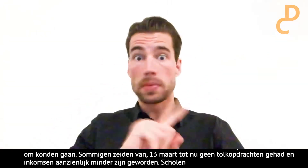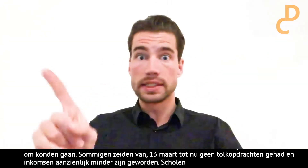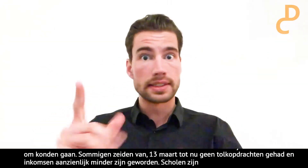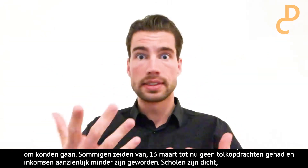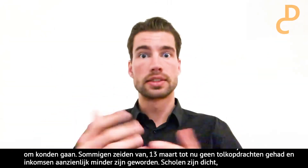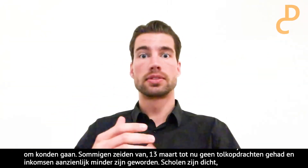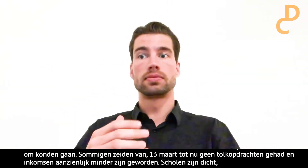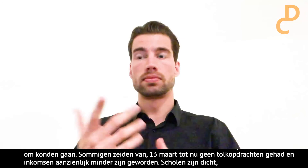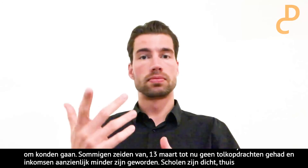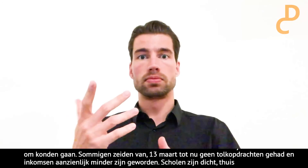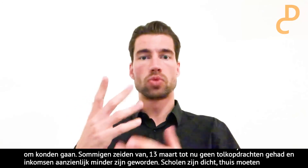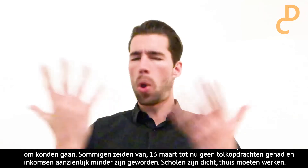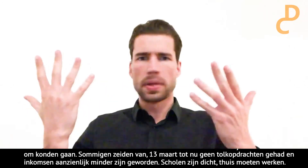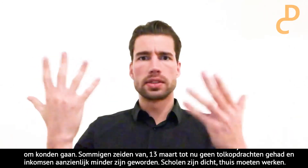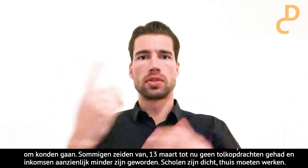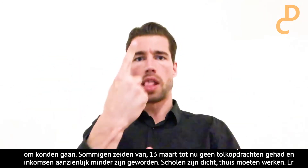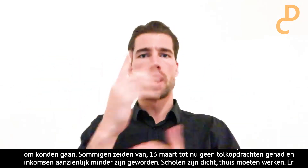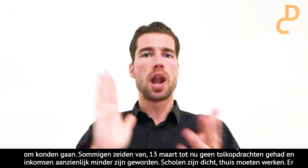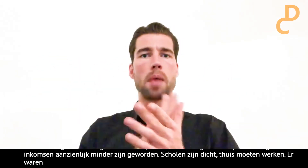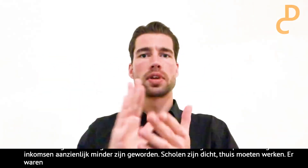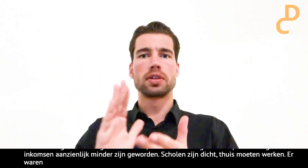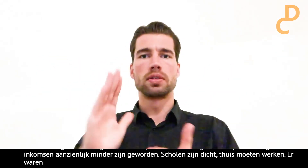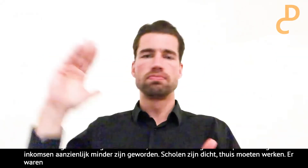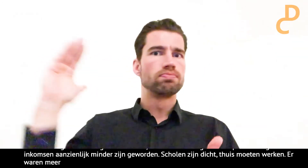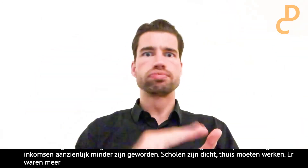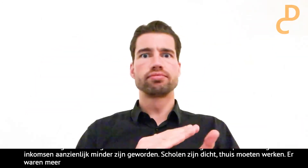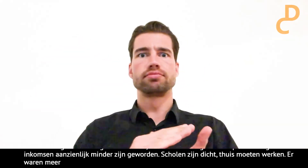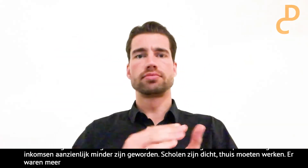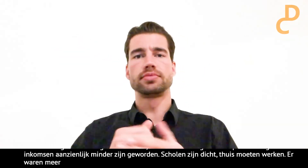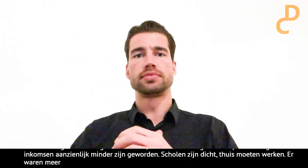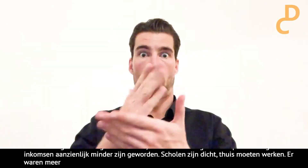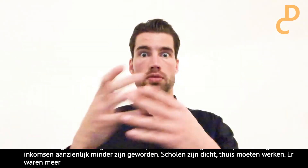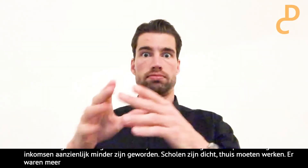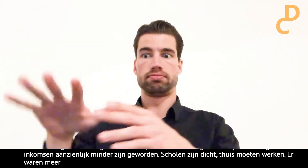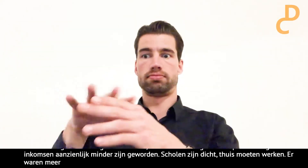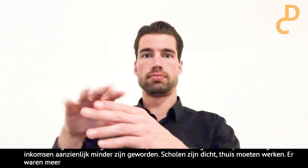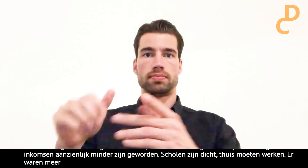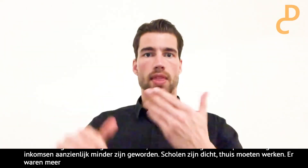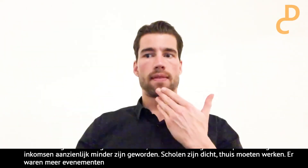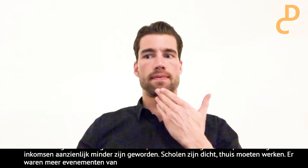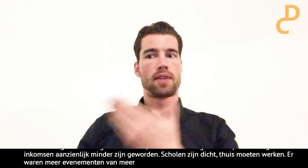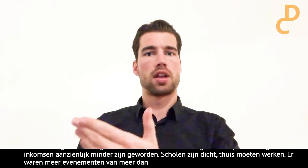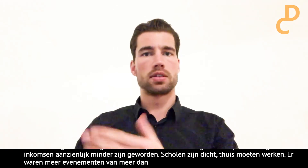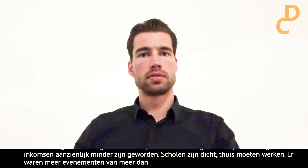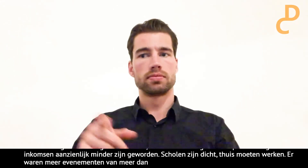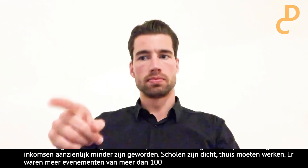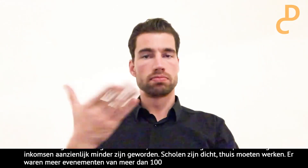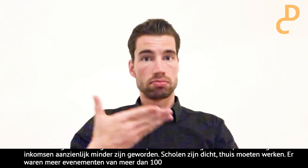Waren meer dan... Evenementen met meer dan 100 personen mochten niet meer doorgaan. In één klap was het allemaal heel veel minder.